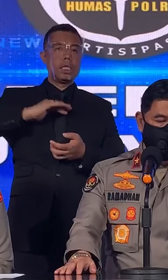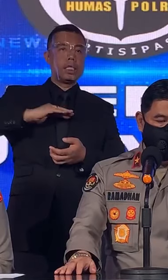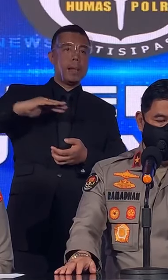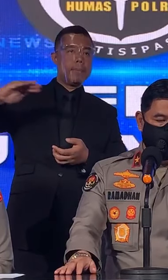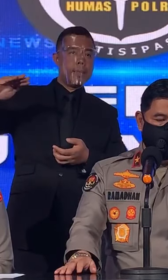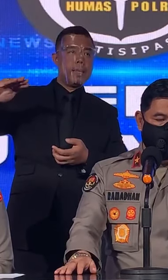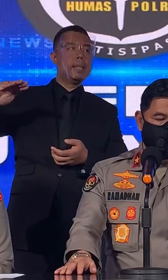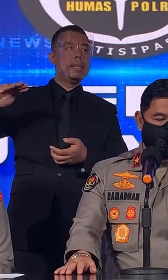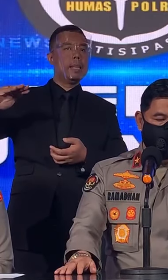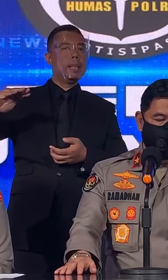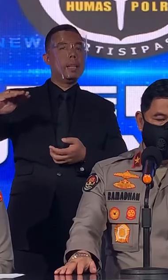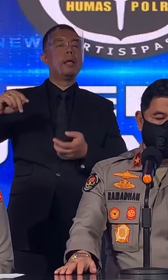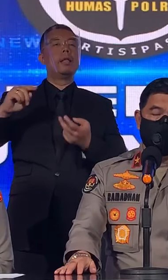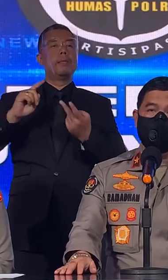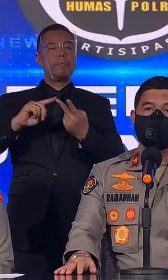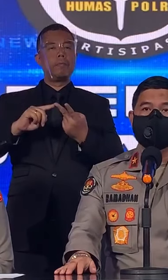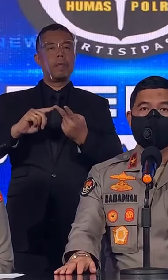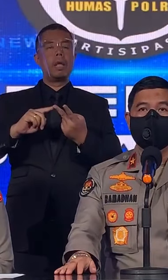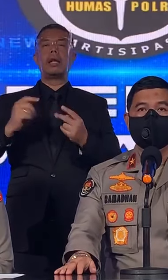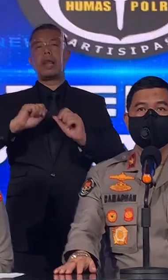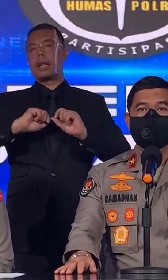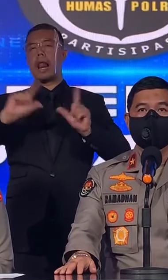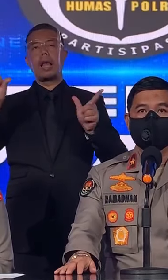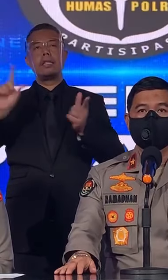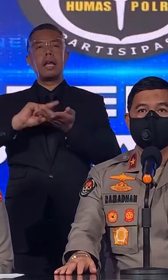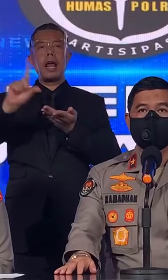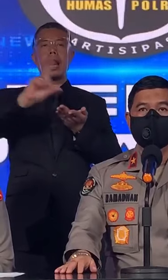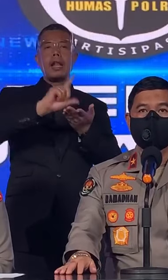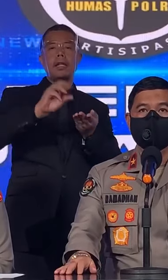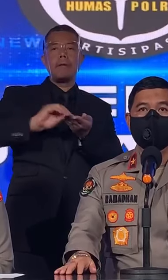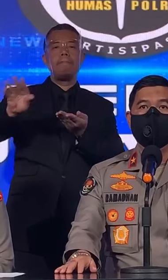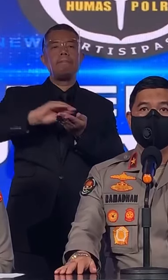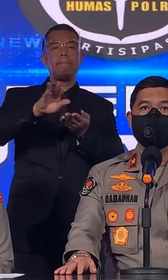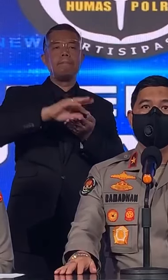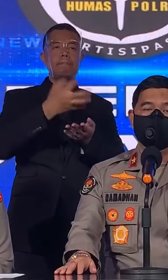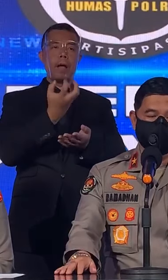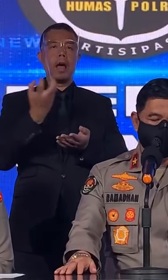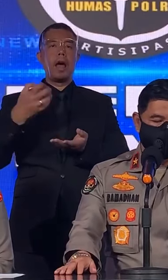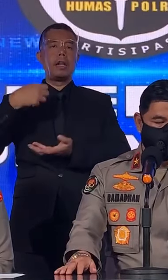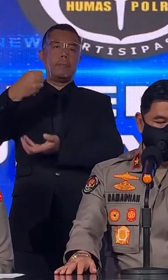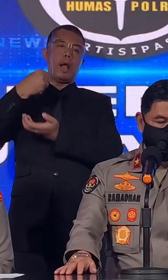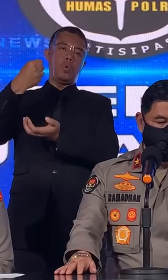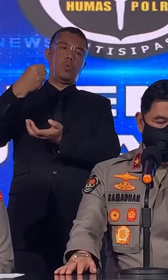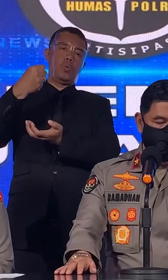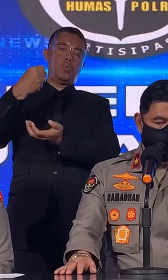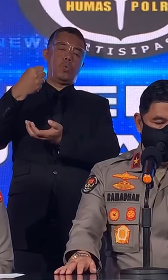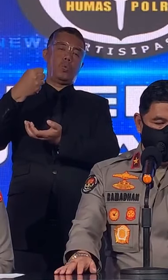Dan Kelancaran Distribusi Bahan Pokok